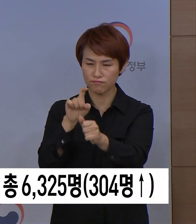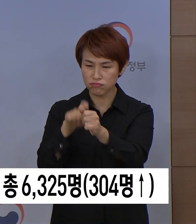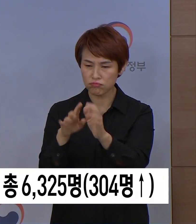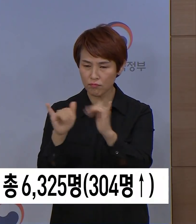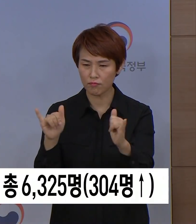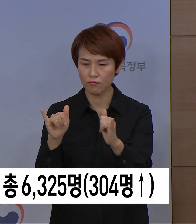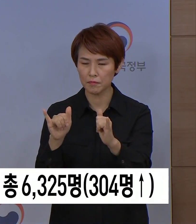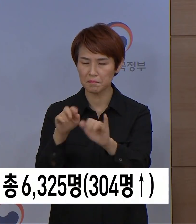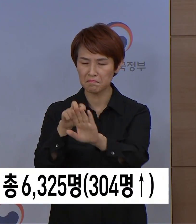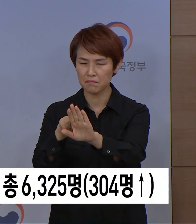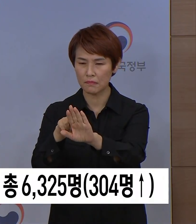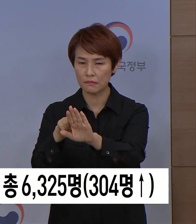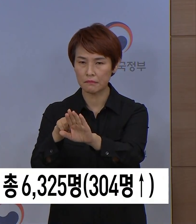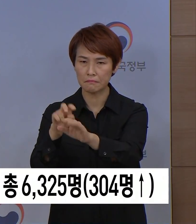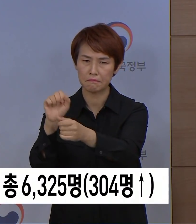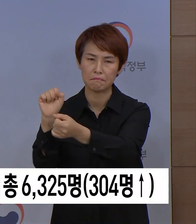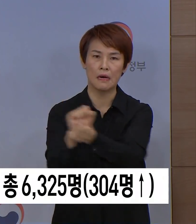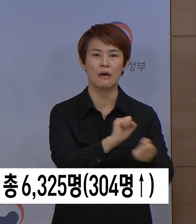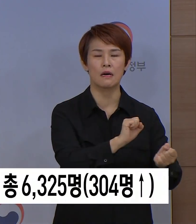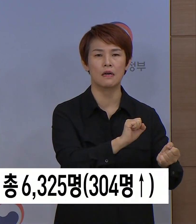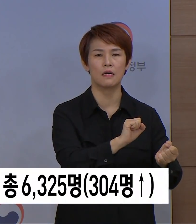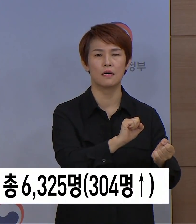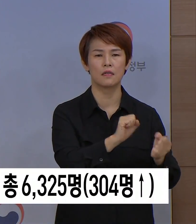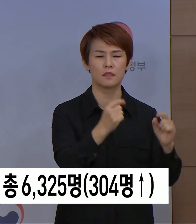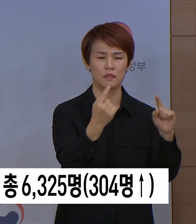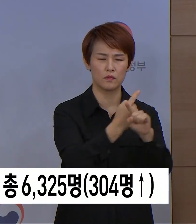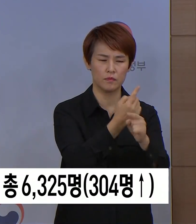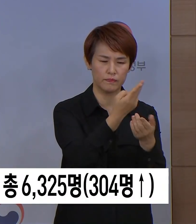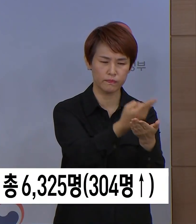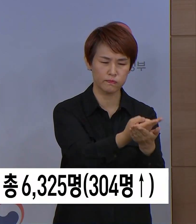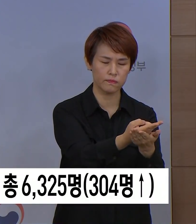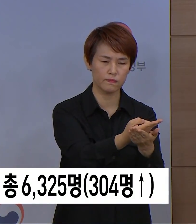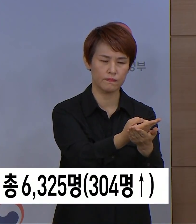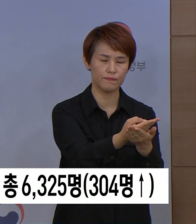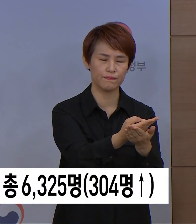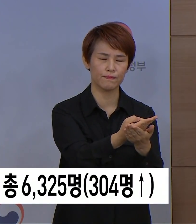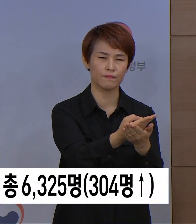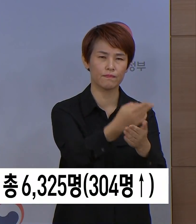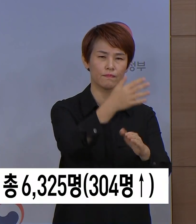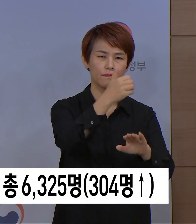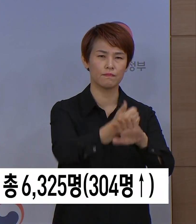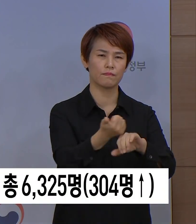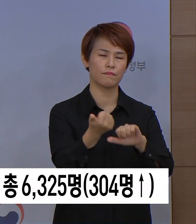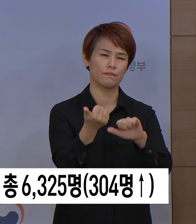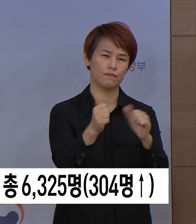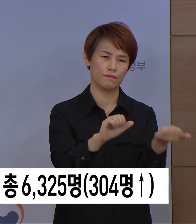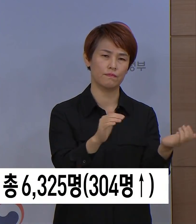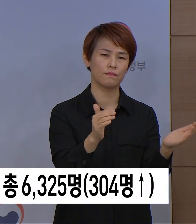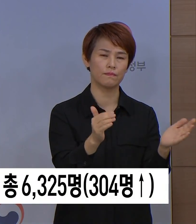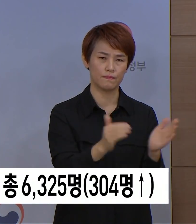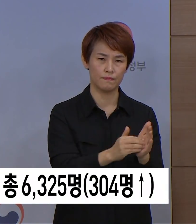과정에서 감염되어 치료를 받던 중 결국 유명을 달리한 일이 있었습니다.